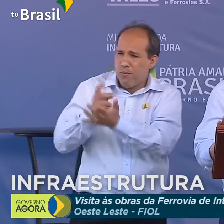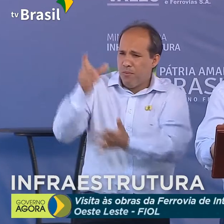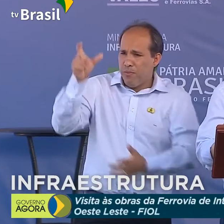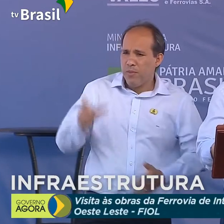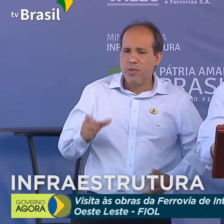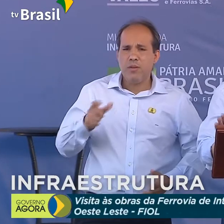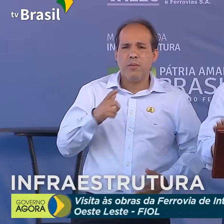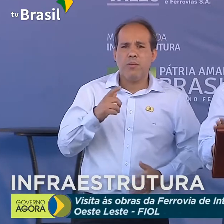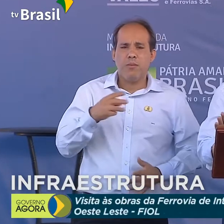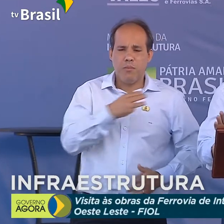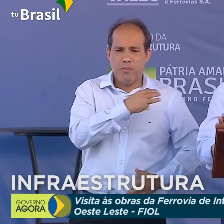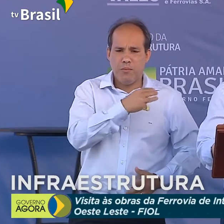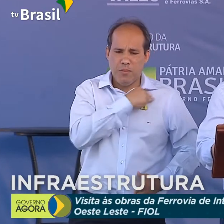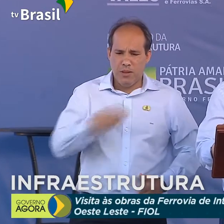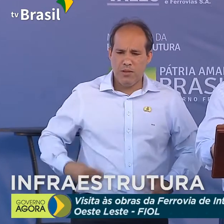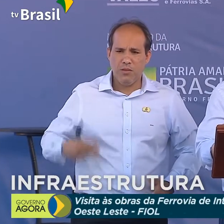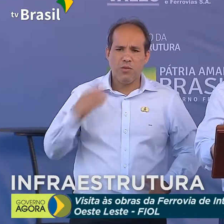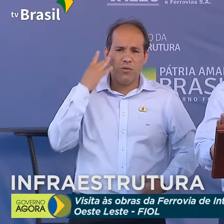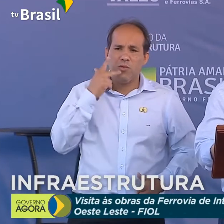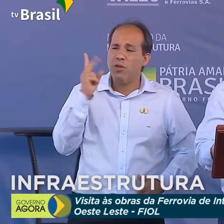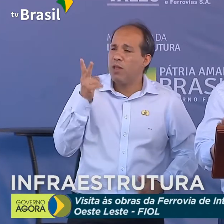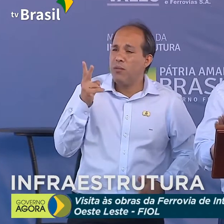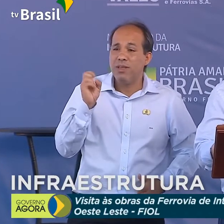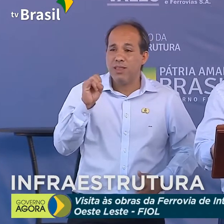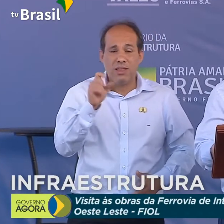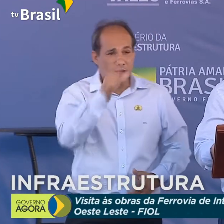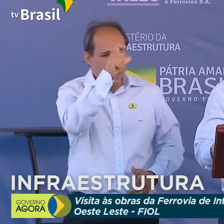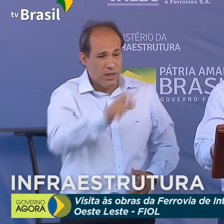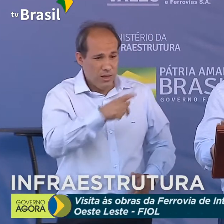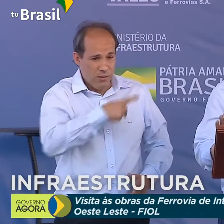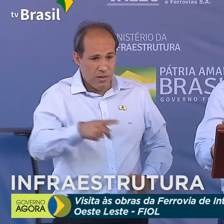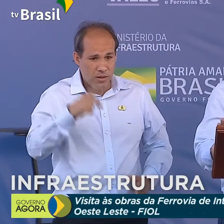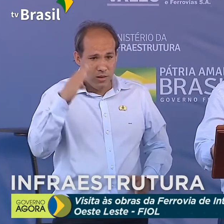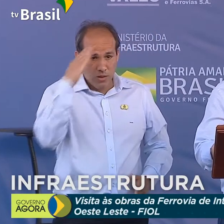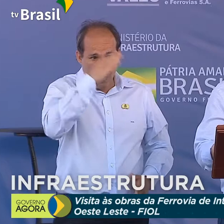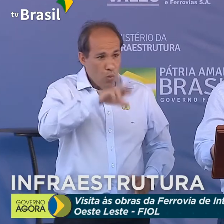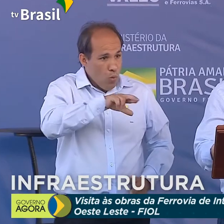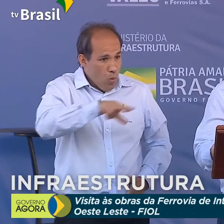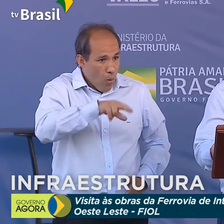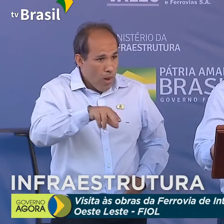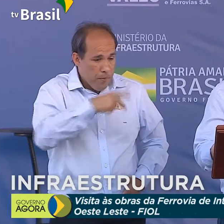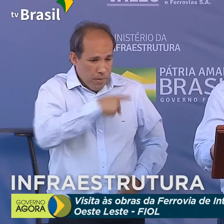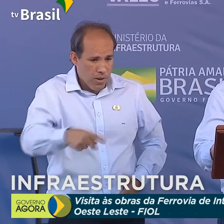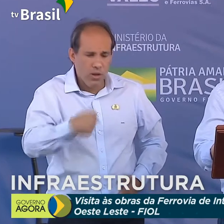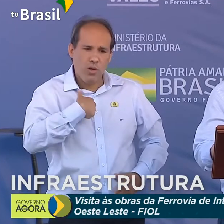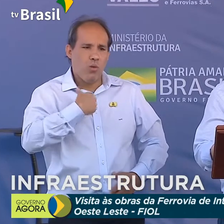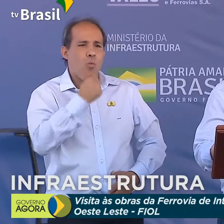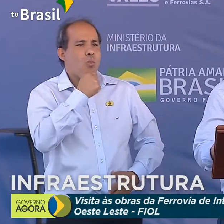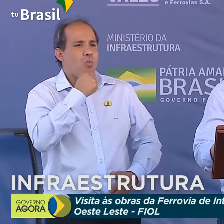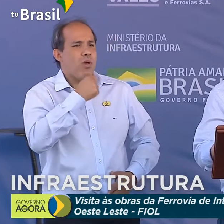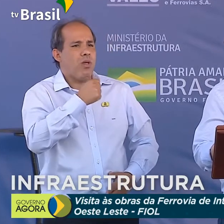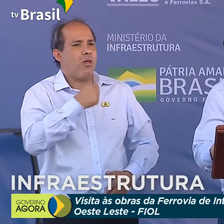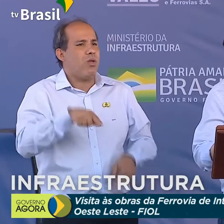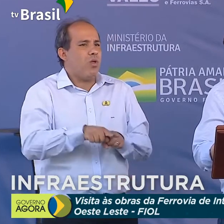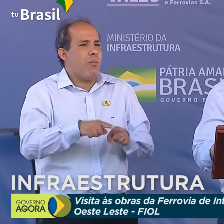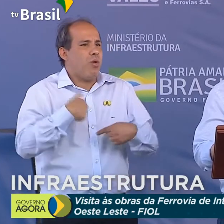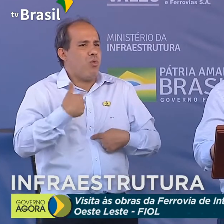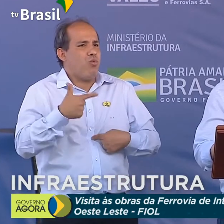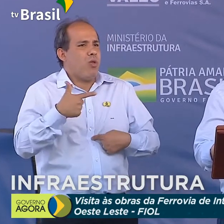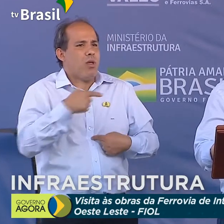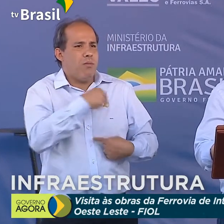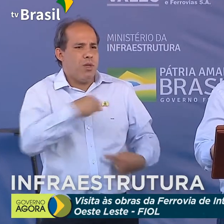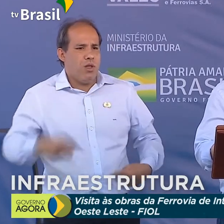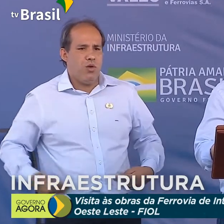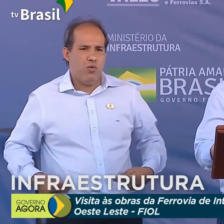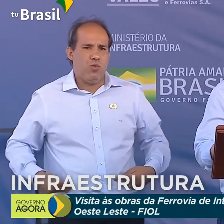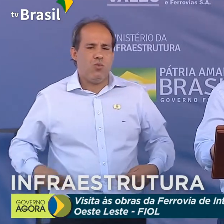repete a seguinte frase, se o presidente Bolsonaro não fosse presidente da República, eu não seria ministro da infraestrutura. E eu vou aproveitar as palavras